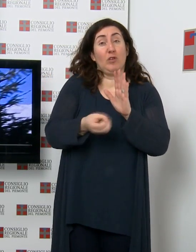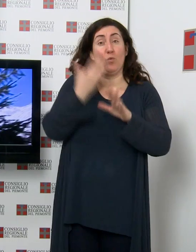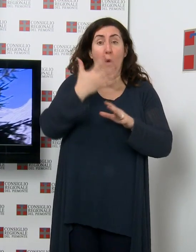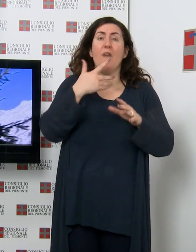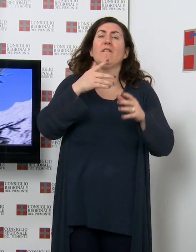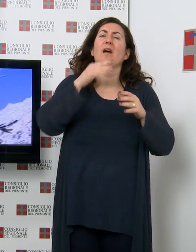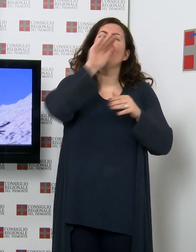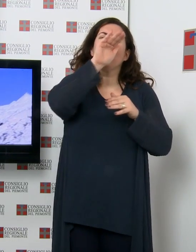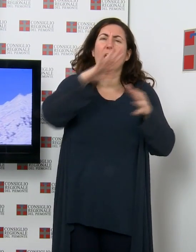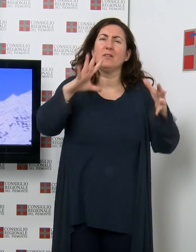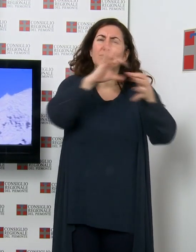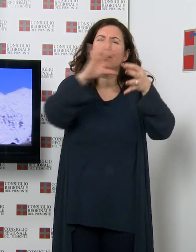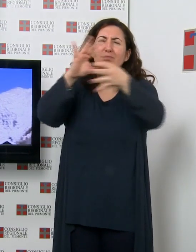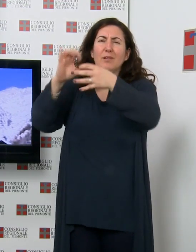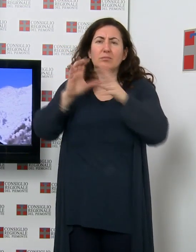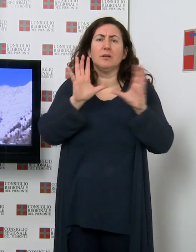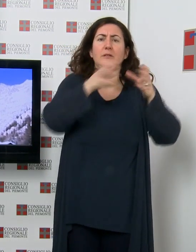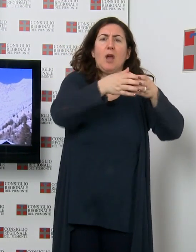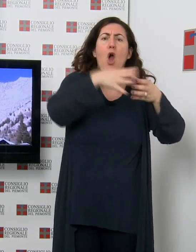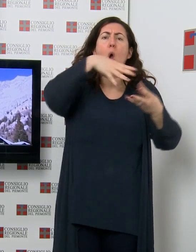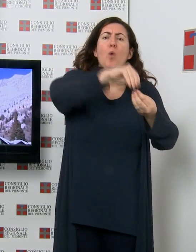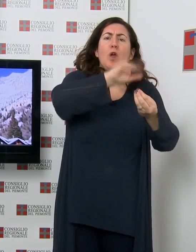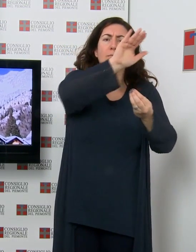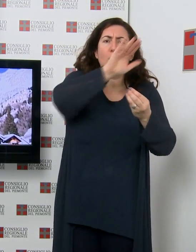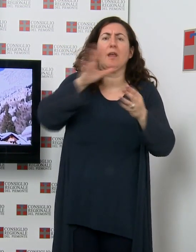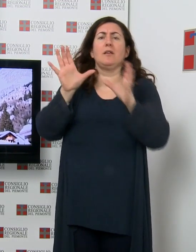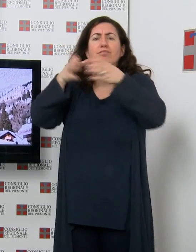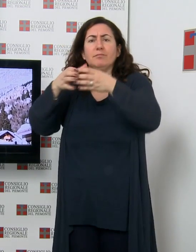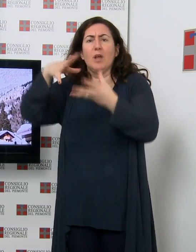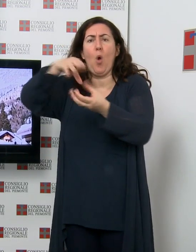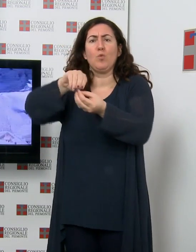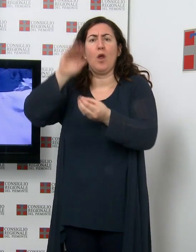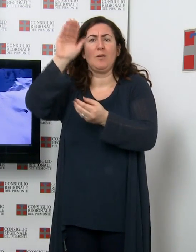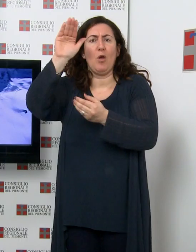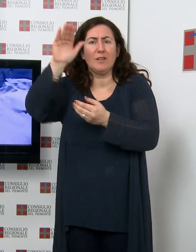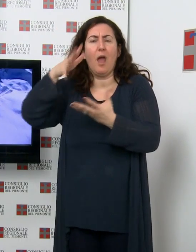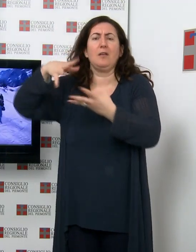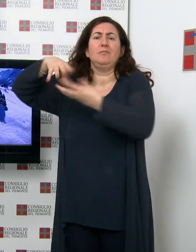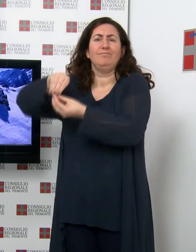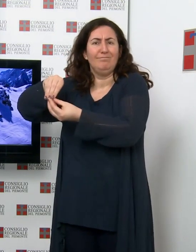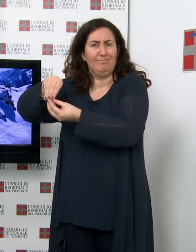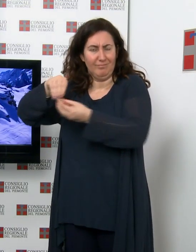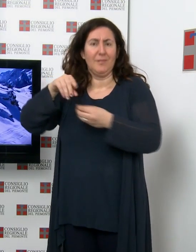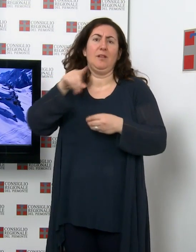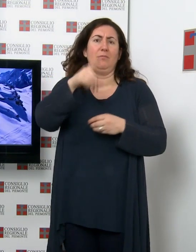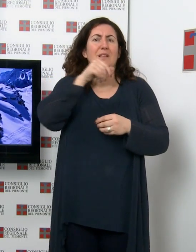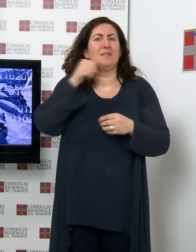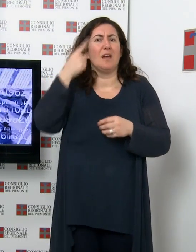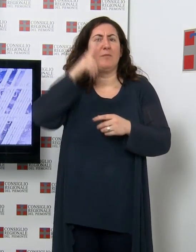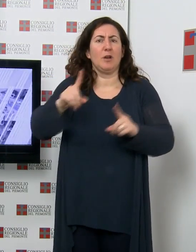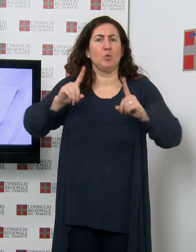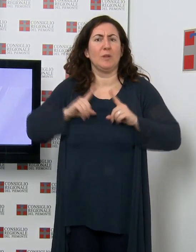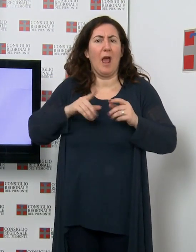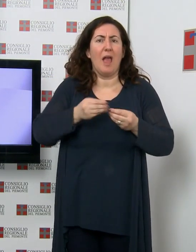costituiranno le unioni montane per esercitare alcune funzioni tipiche previste dalla legge, dalla tutela del territorio ai servizi scolastici.